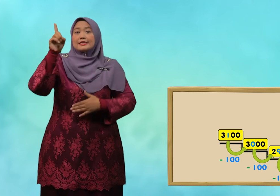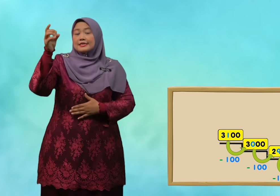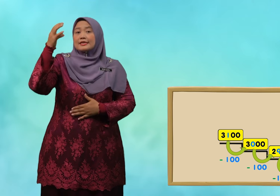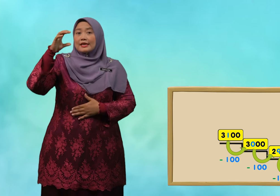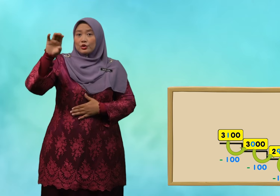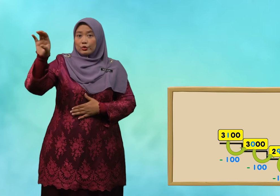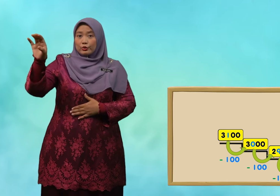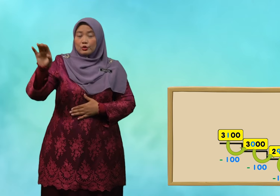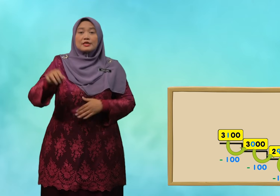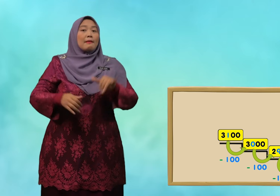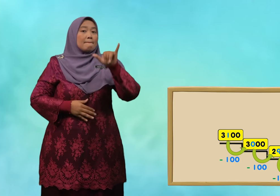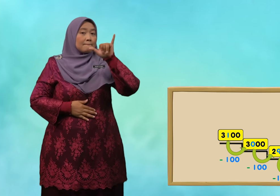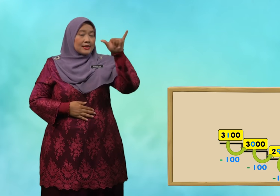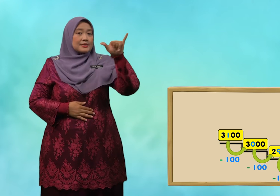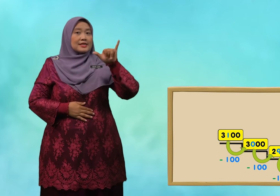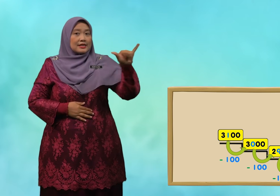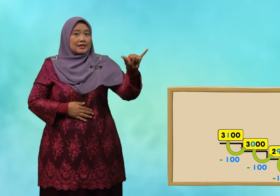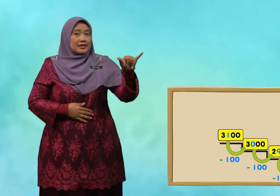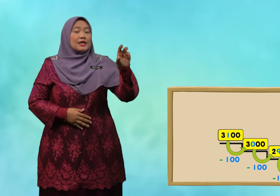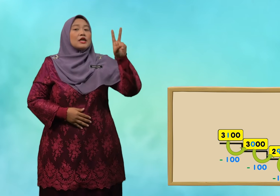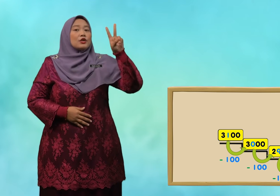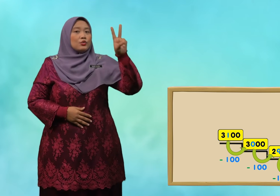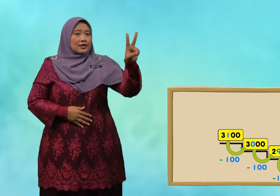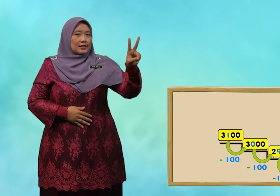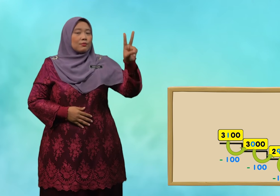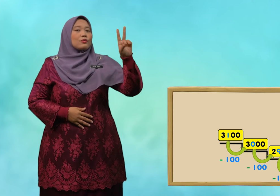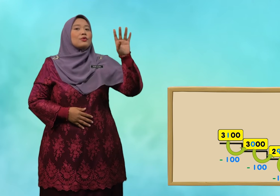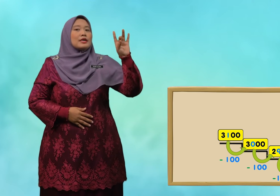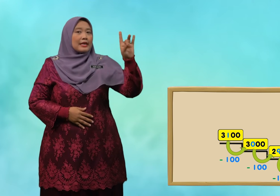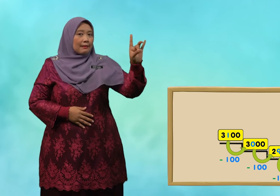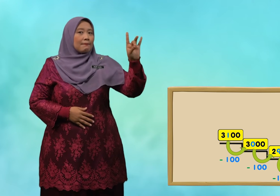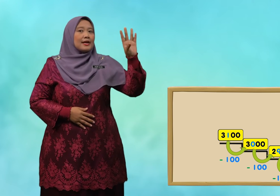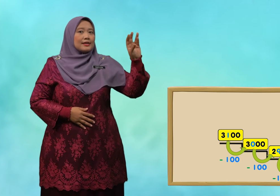100 menjadi 2,800